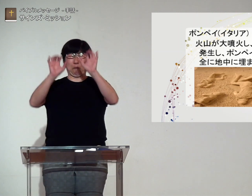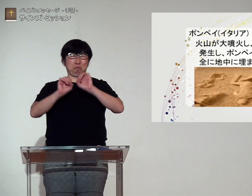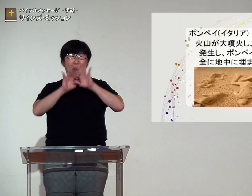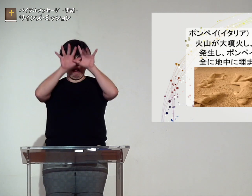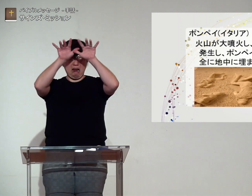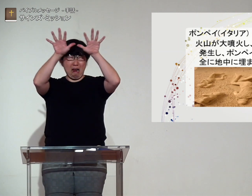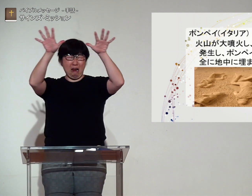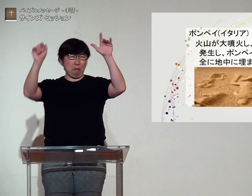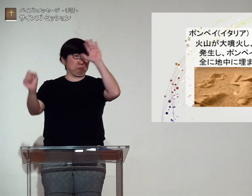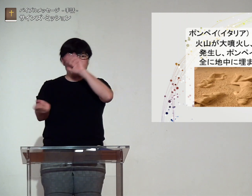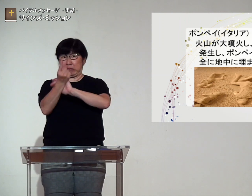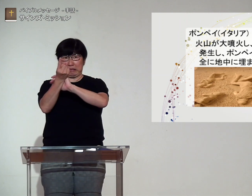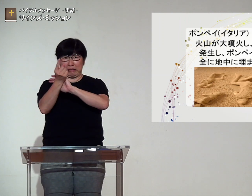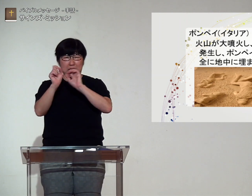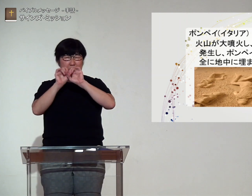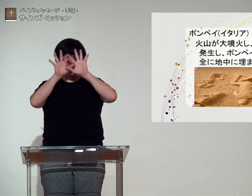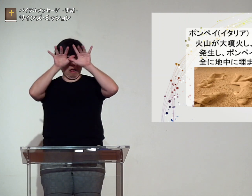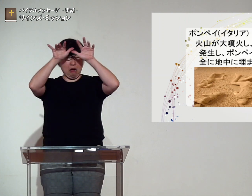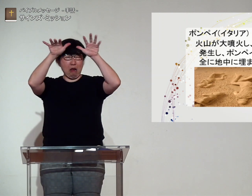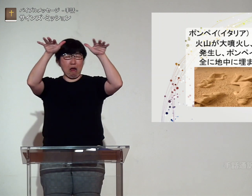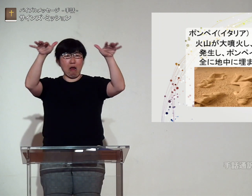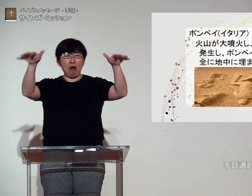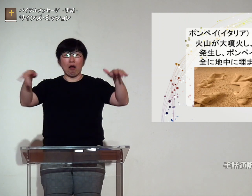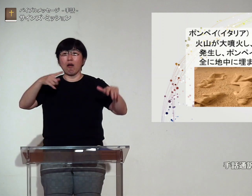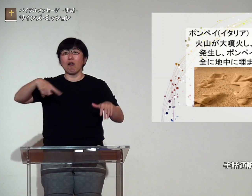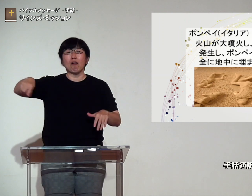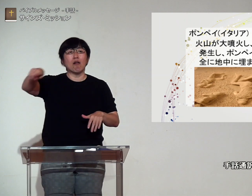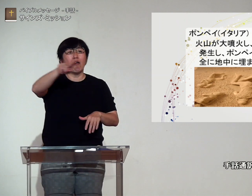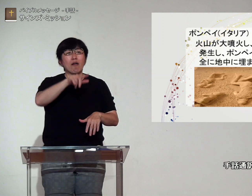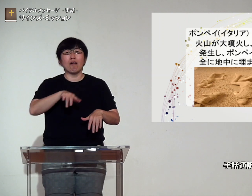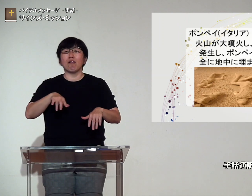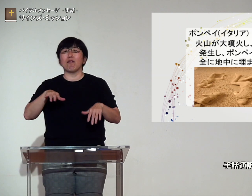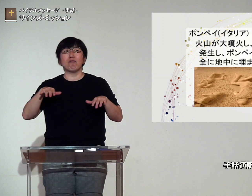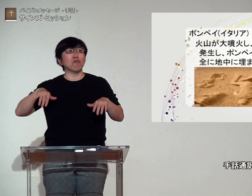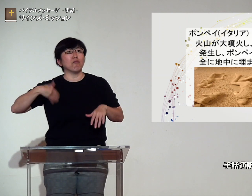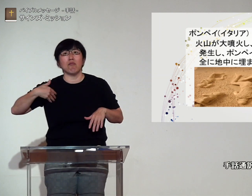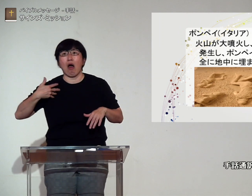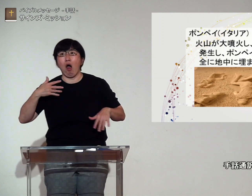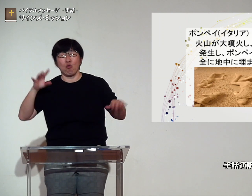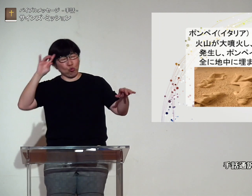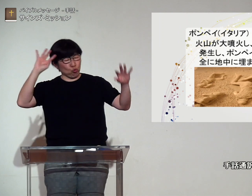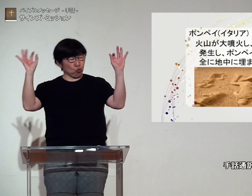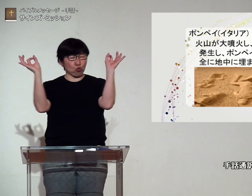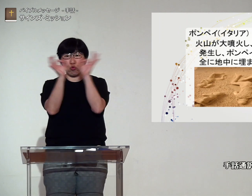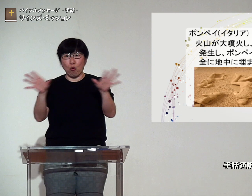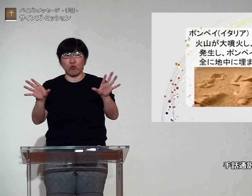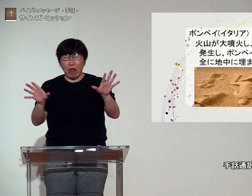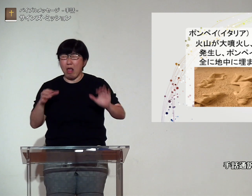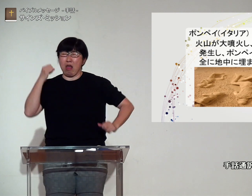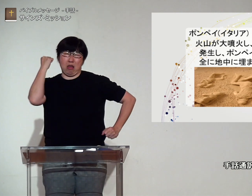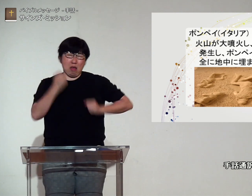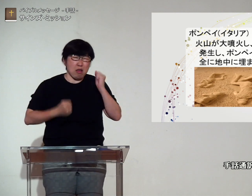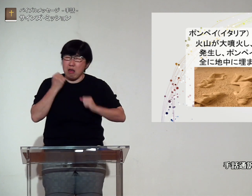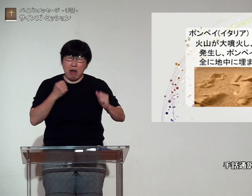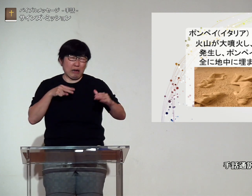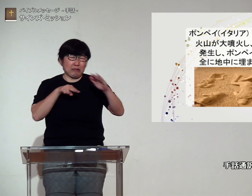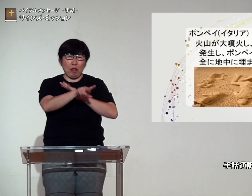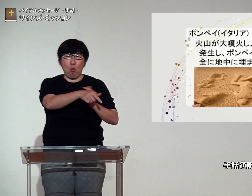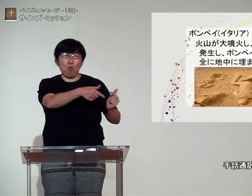火山が大噴火を起こしそこにいた人々は突然のことで